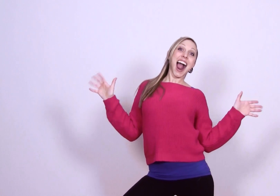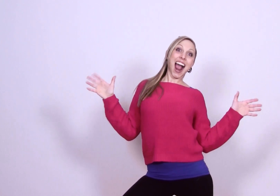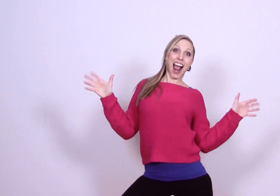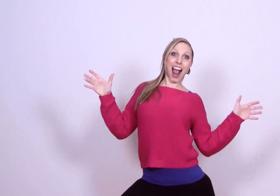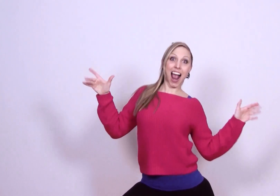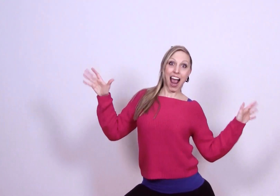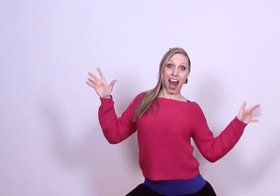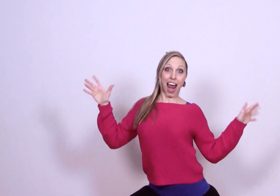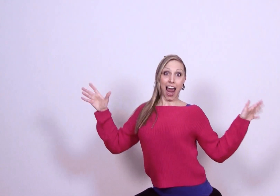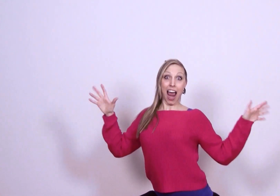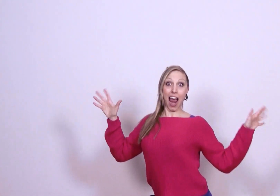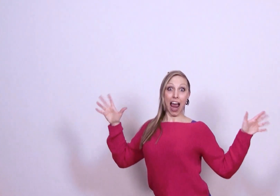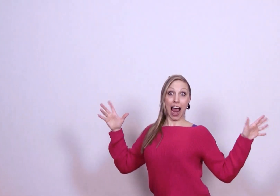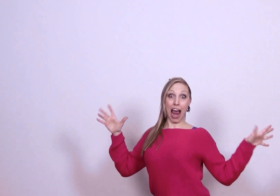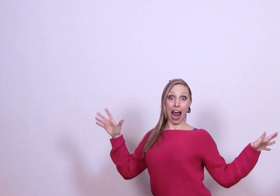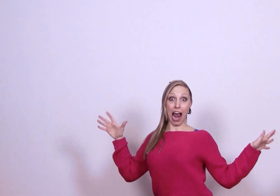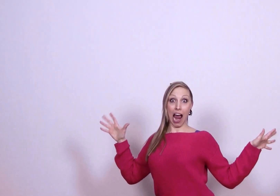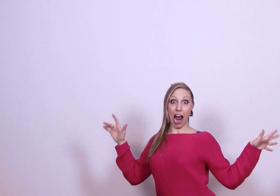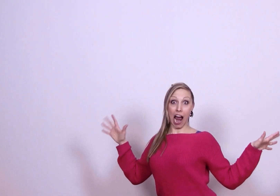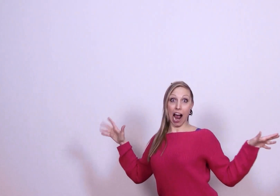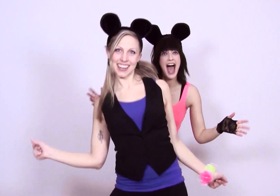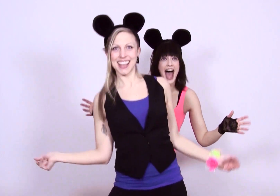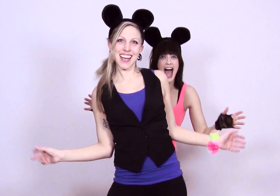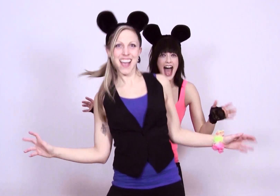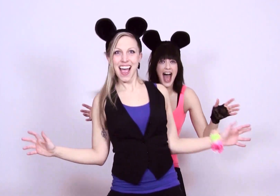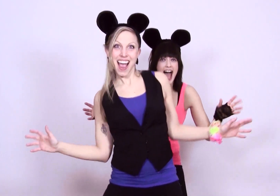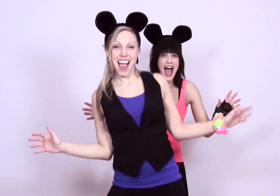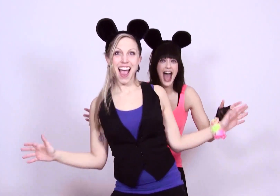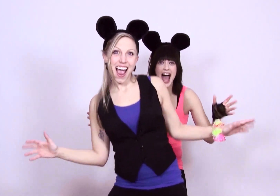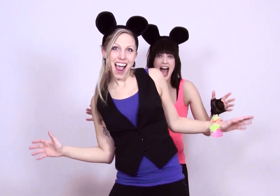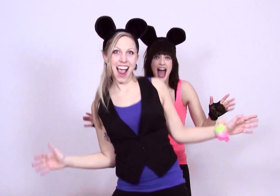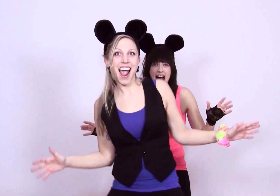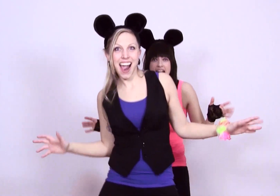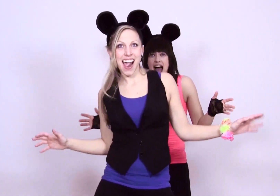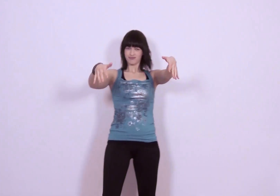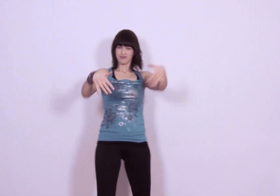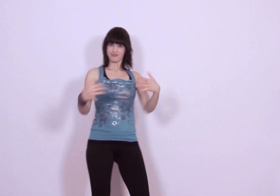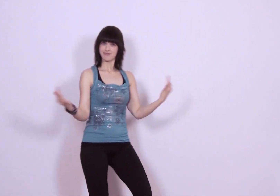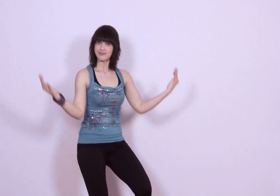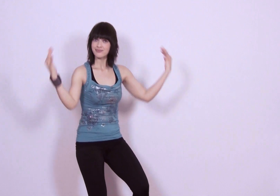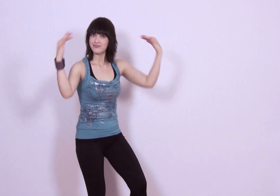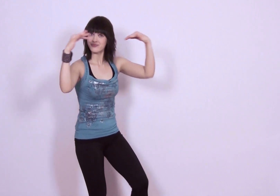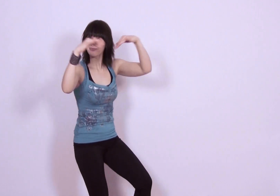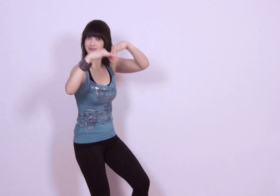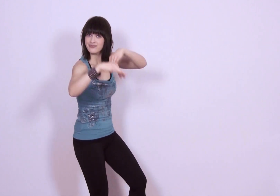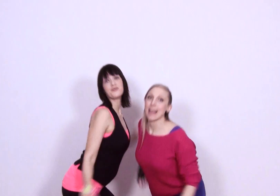Na-na-na-na, na-na-na-na Alla samlas vi här